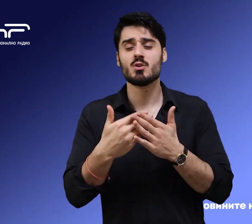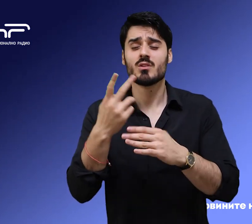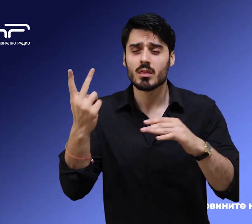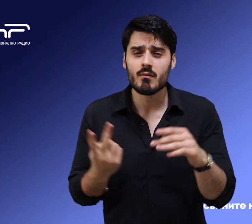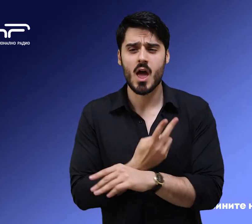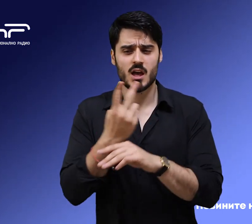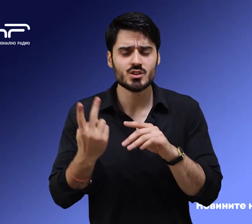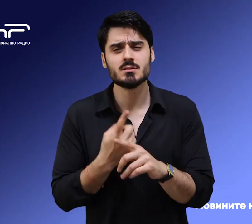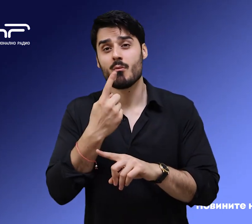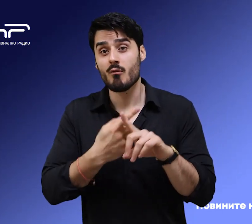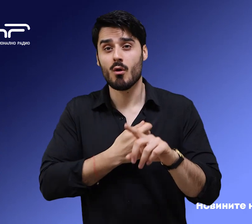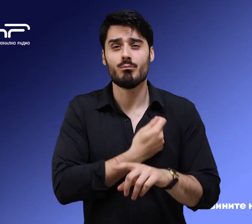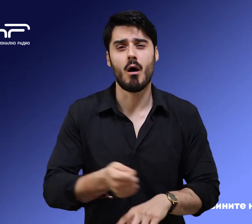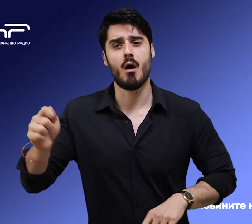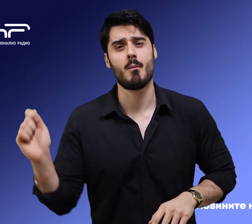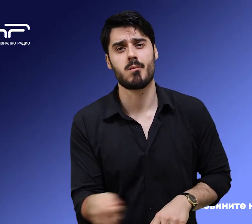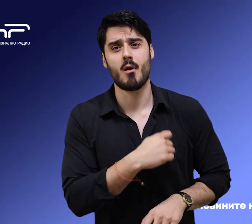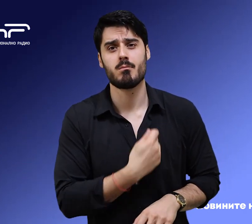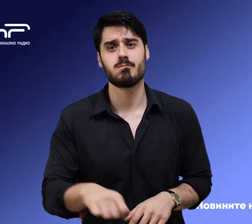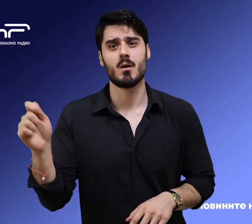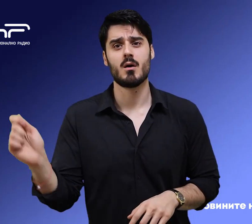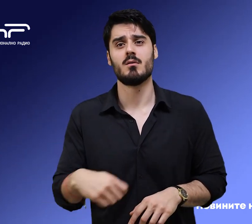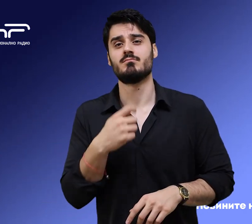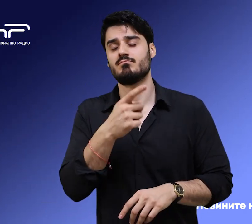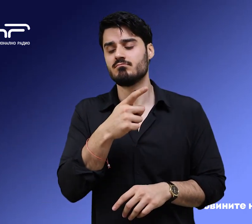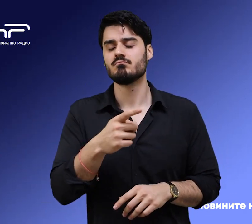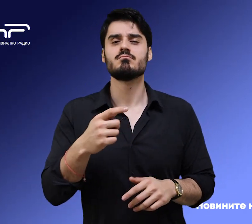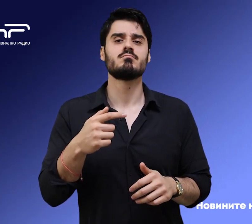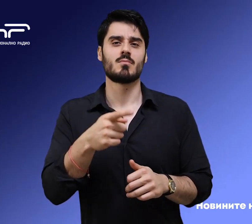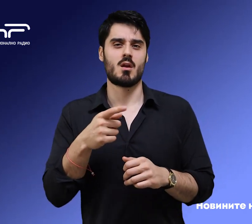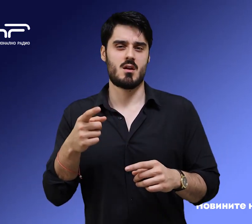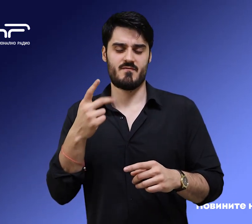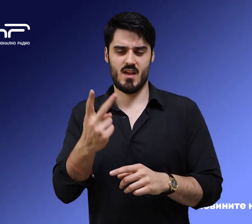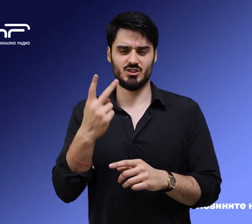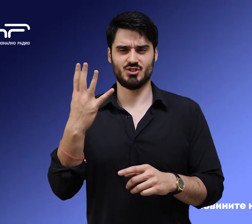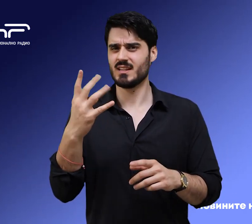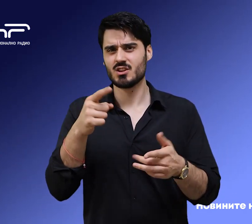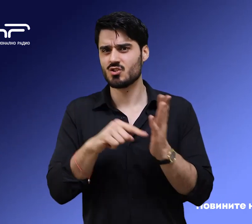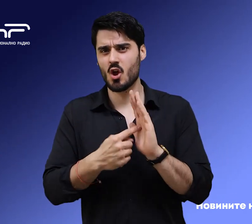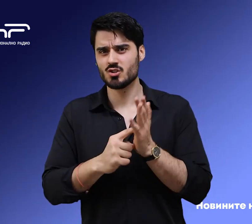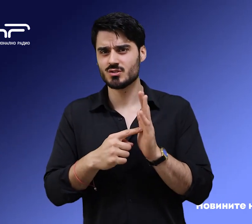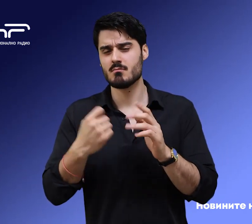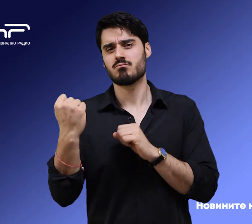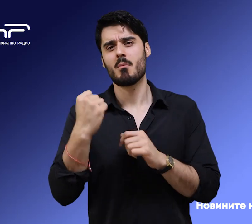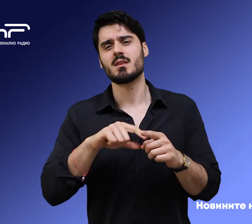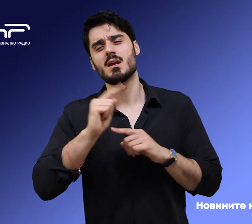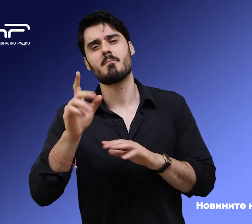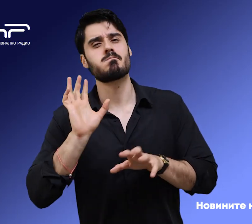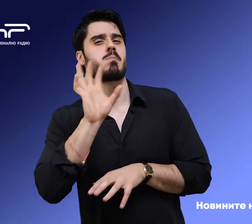часа и половина игра. Отворът на голоден след днабак са точки пасив и победи Порталанта 123 на